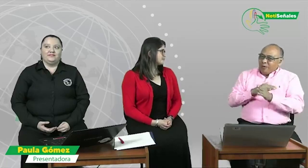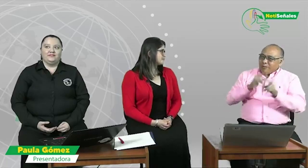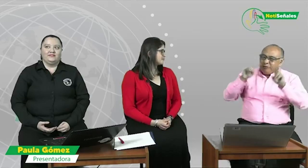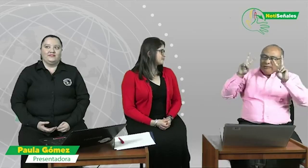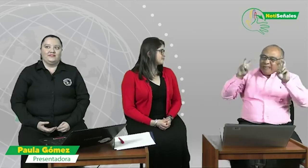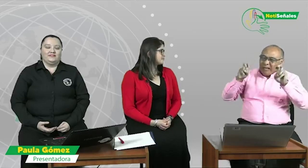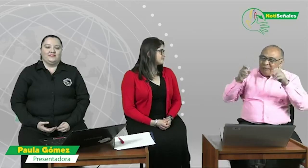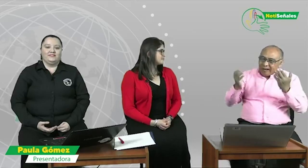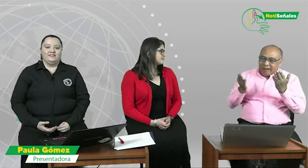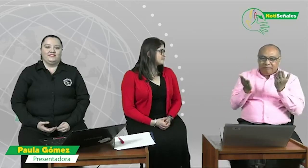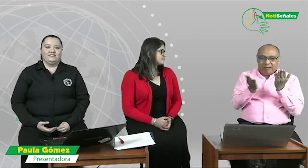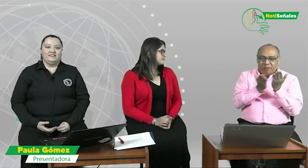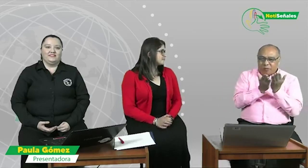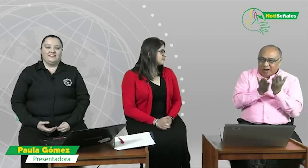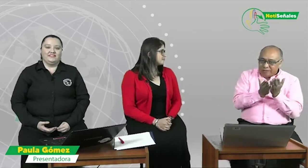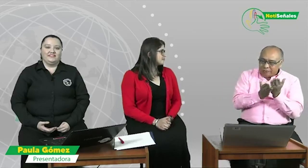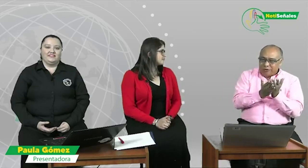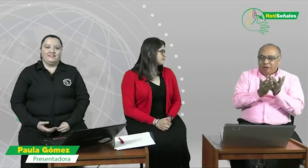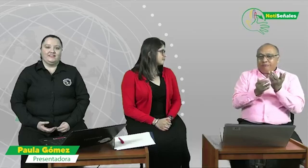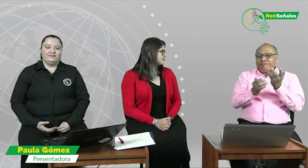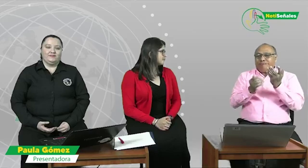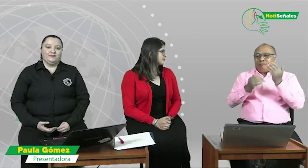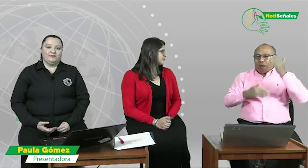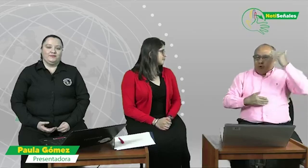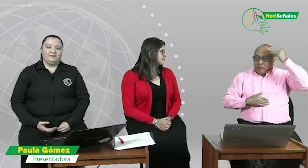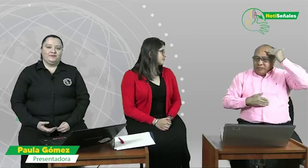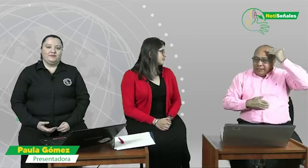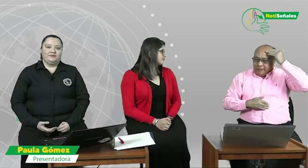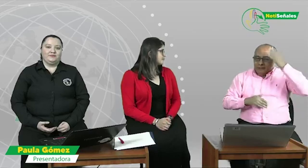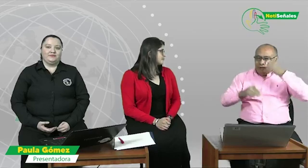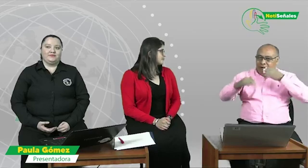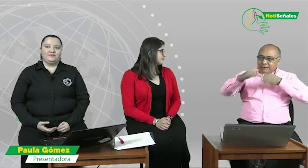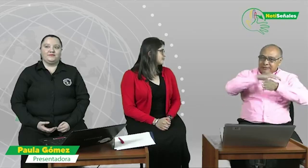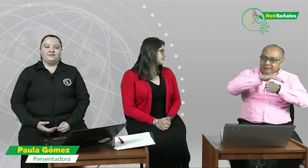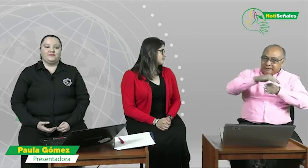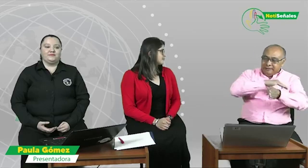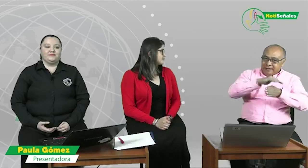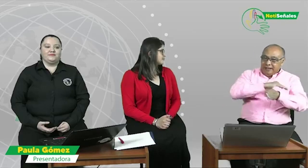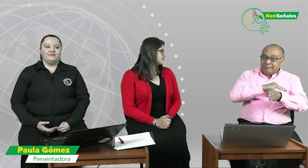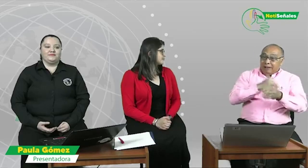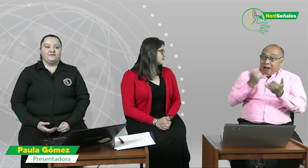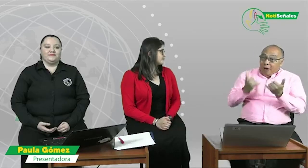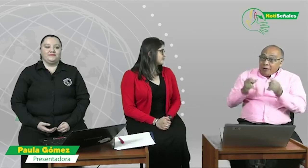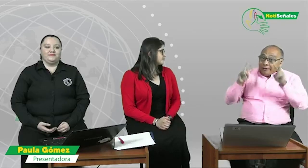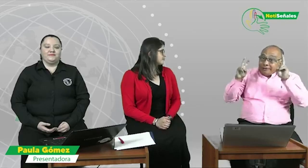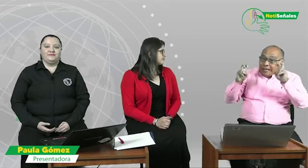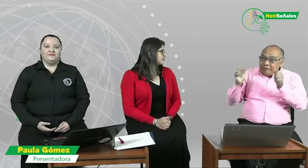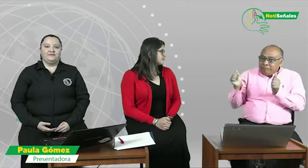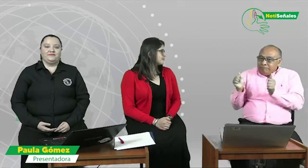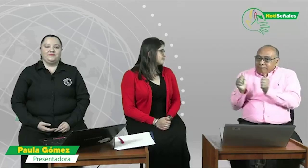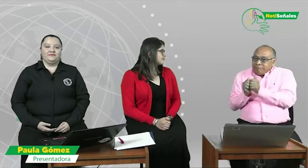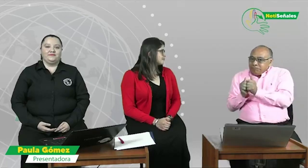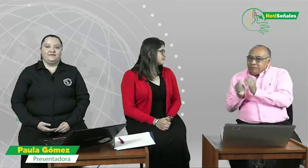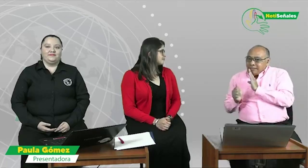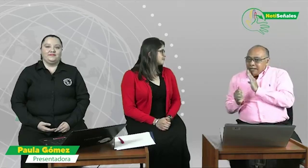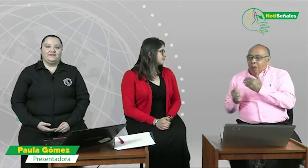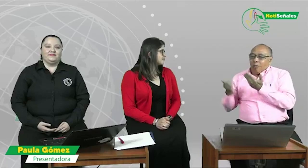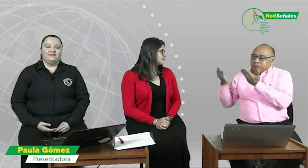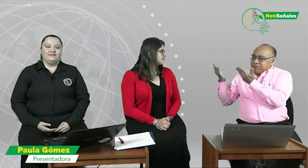Ahora vamos a continuar hablando acerca de educación, toma de conciencia, accesibilidad y pues para